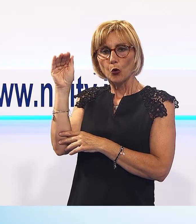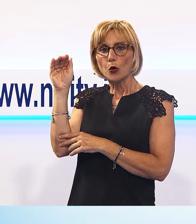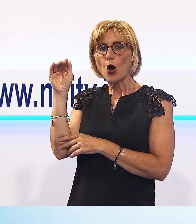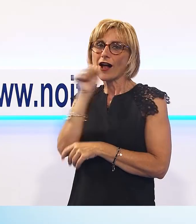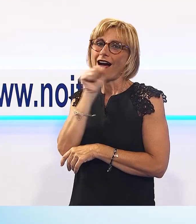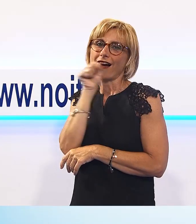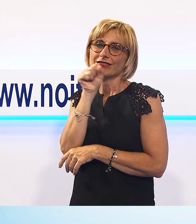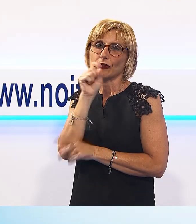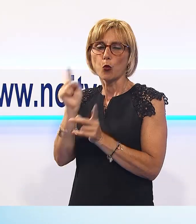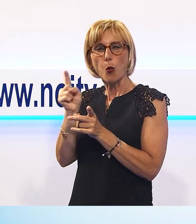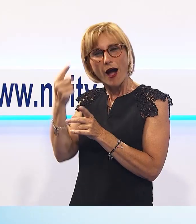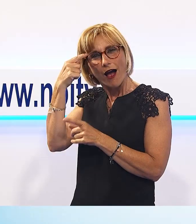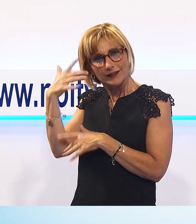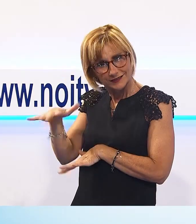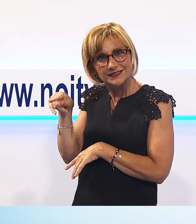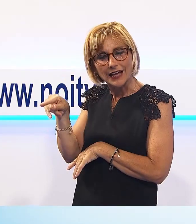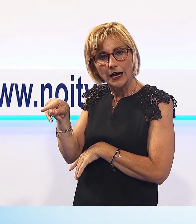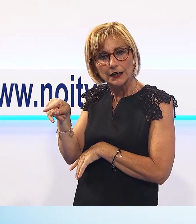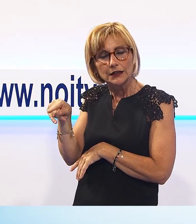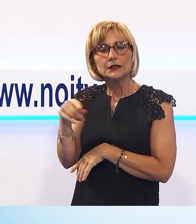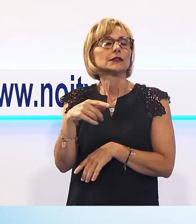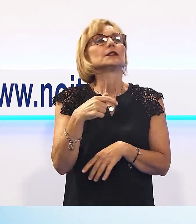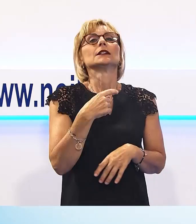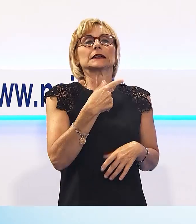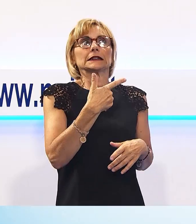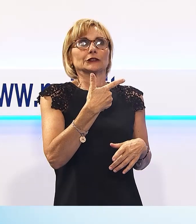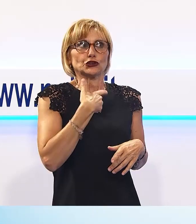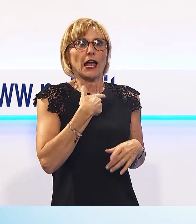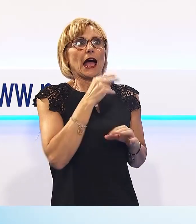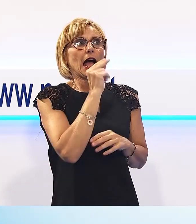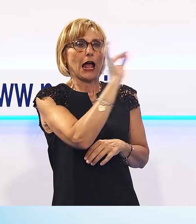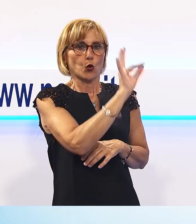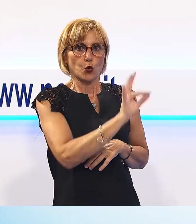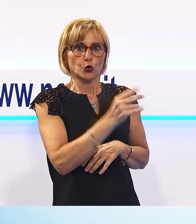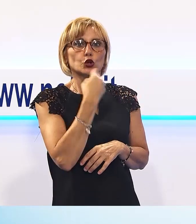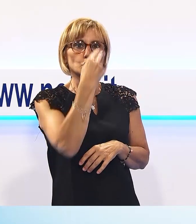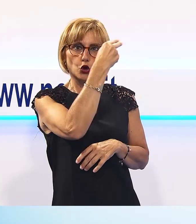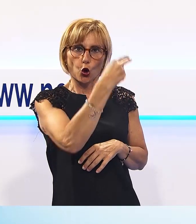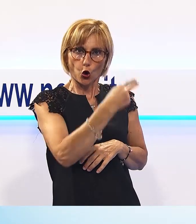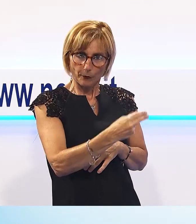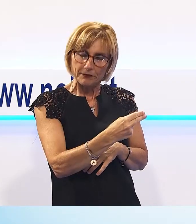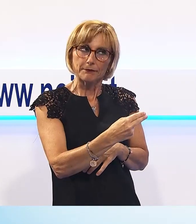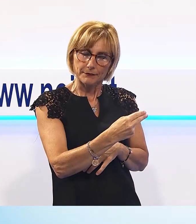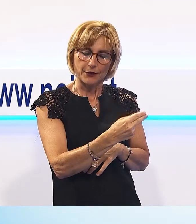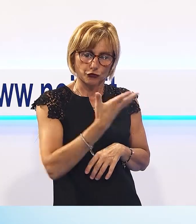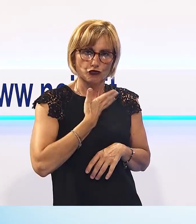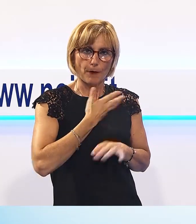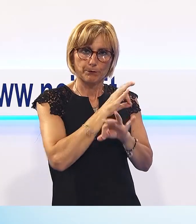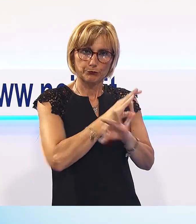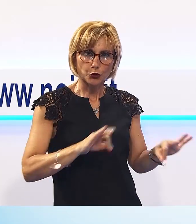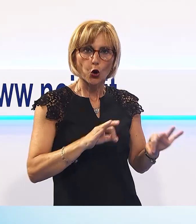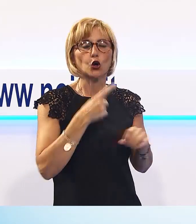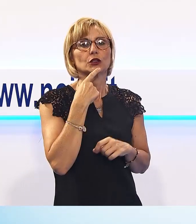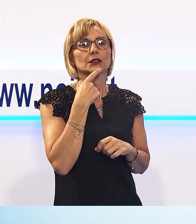anno all'Ex Campo Balilla? Ci sono, sono pronte che noi annunceremo dopo il 10 settembre, ma non te li dico,